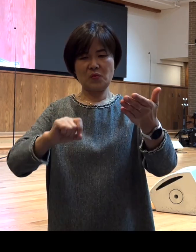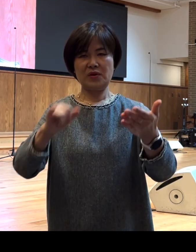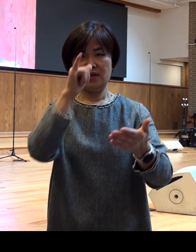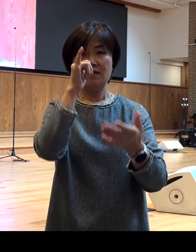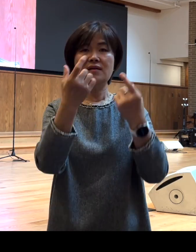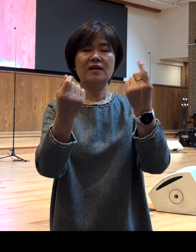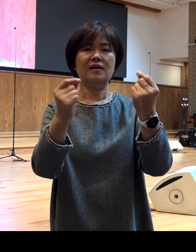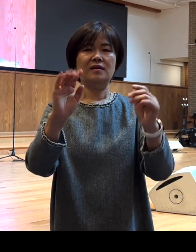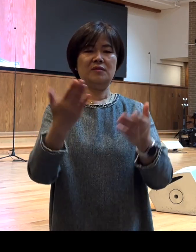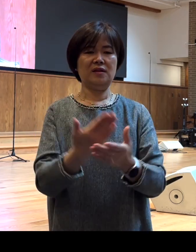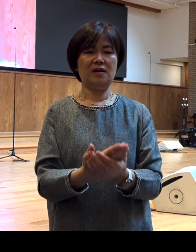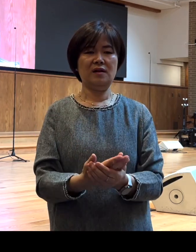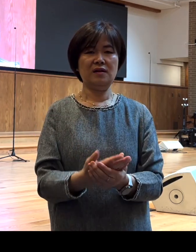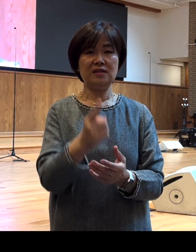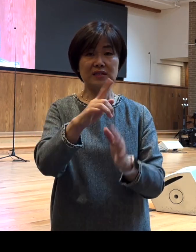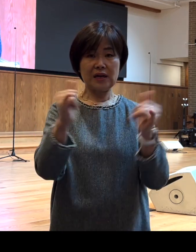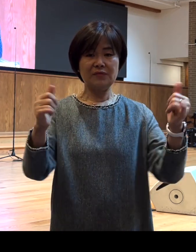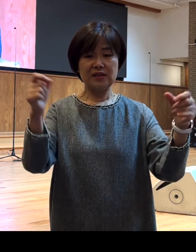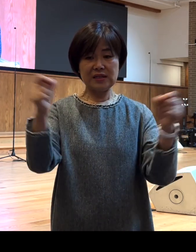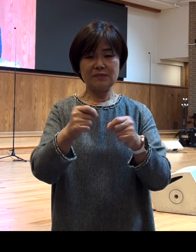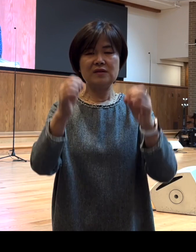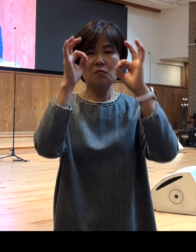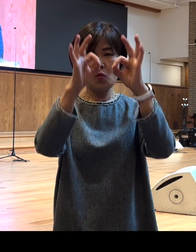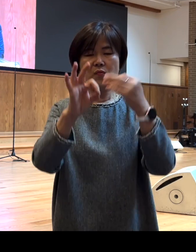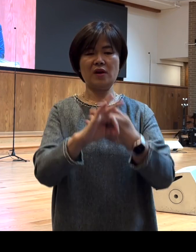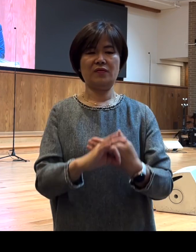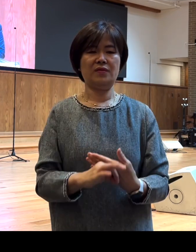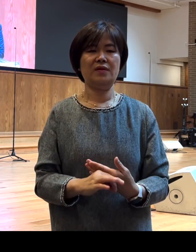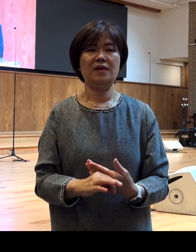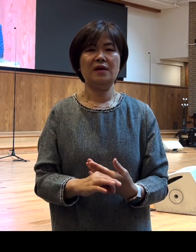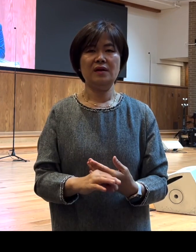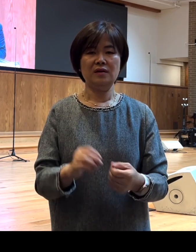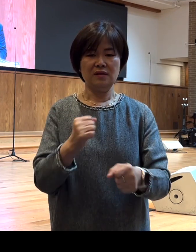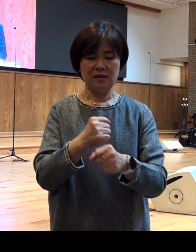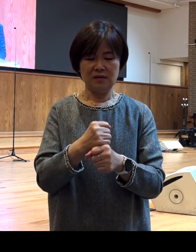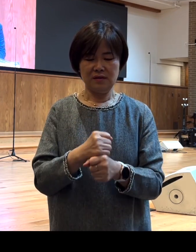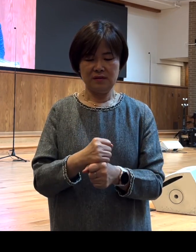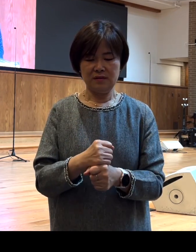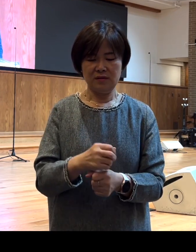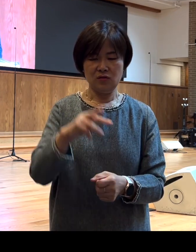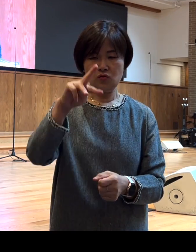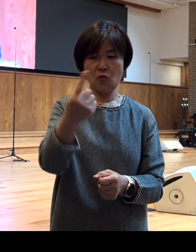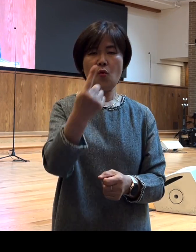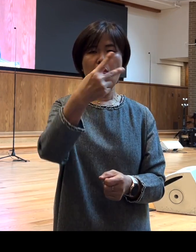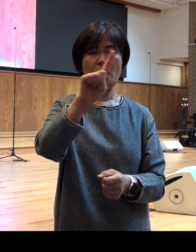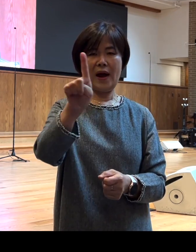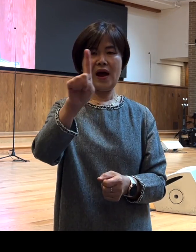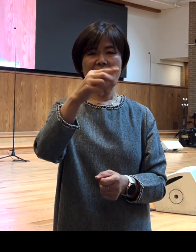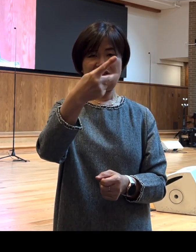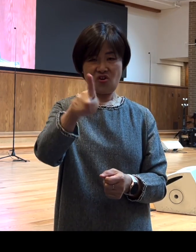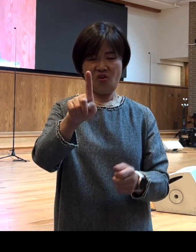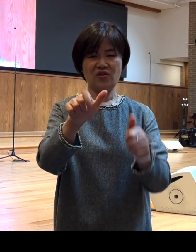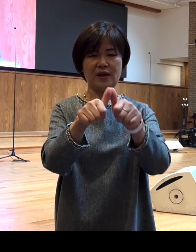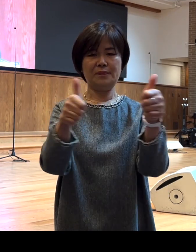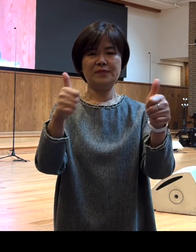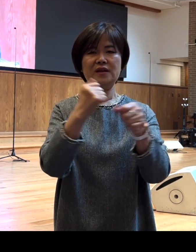그럼 그 인물들을 잠시 좀 살펴보면 베레아 출신의 소바더라고 하는 인물은 바울과 함께